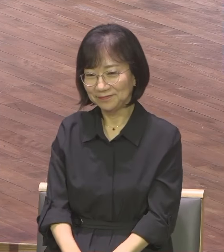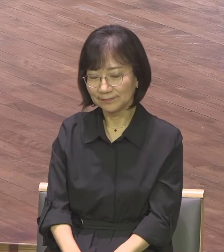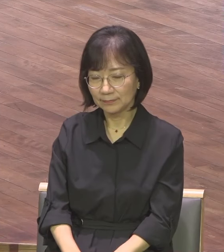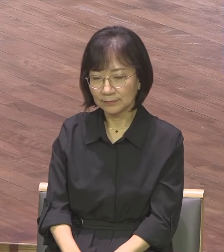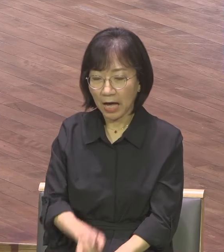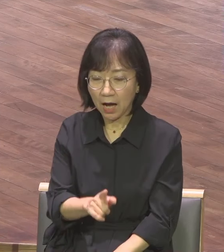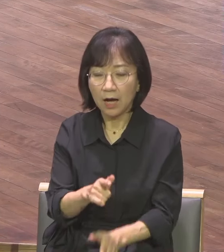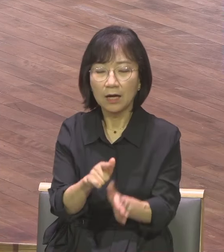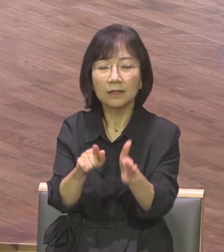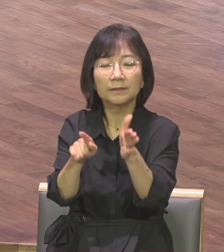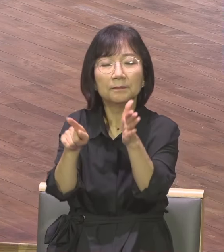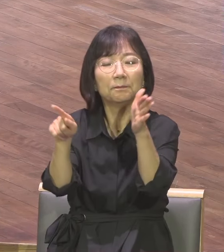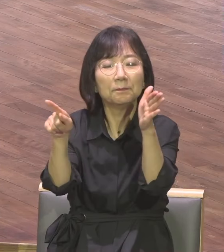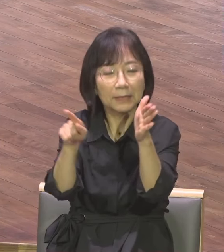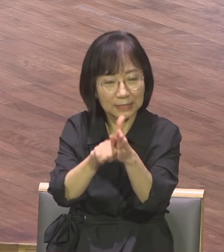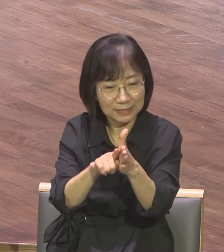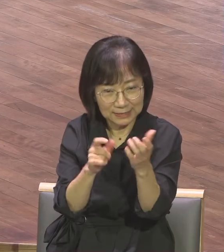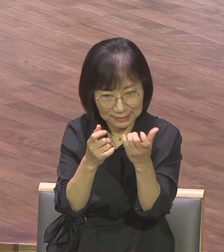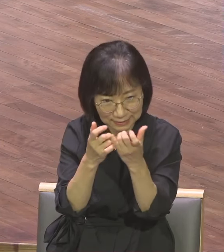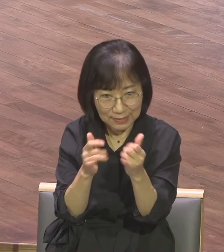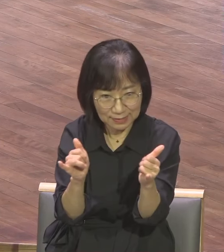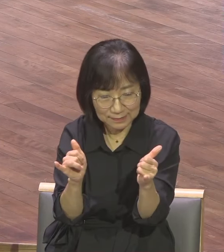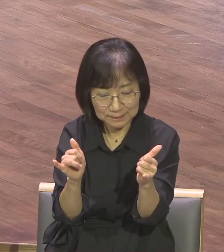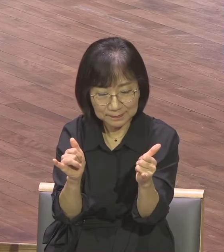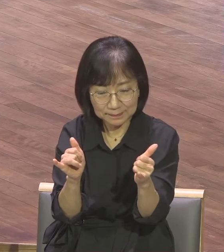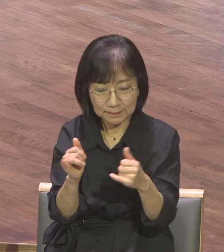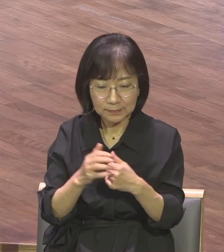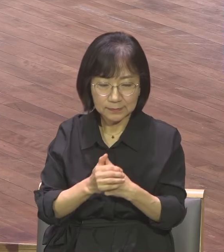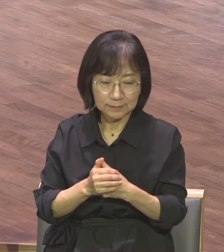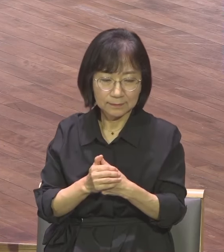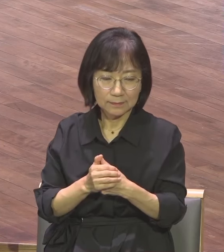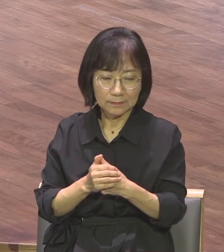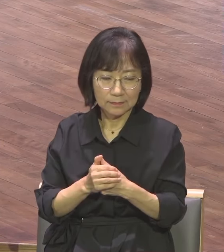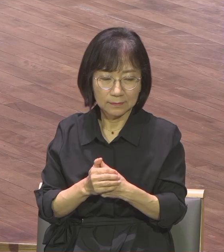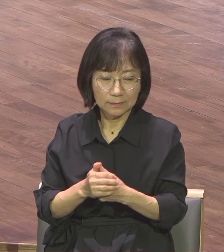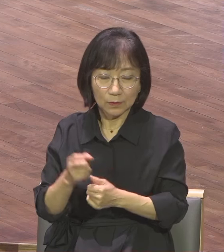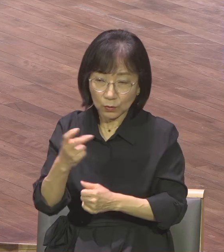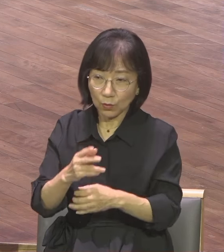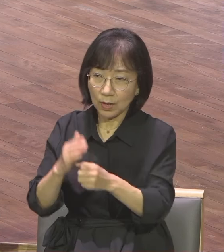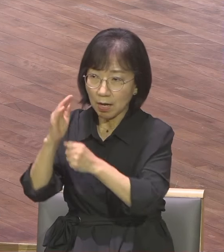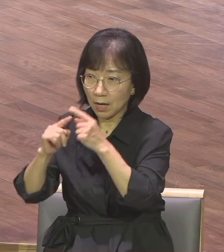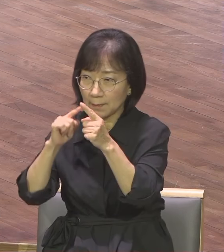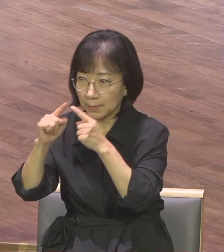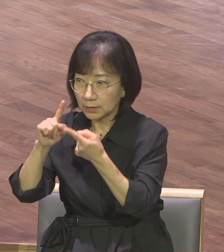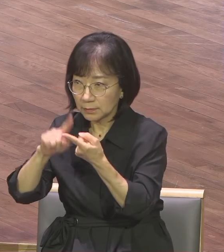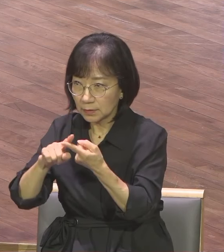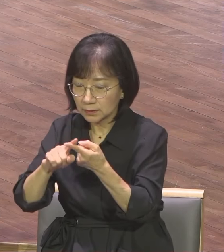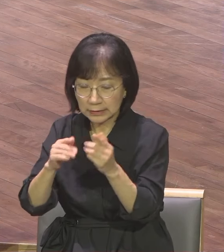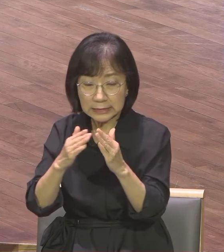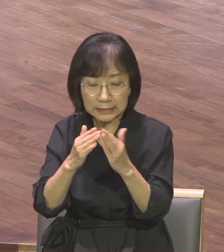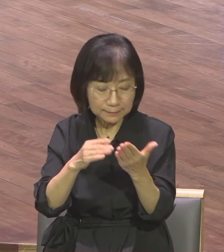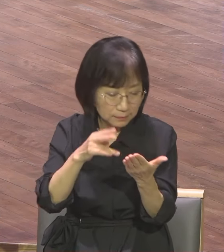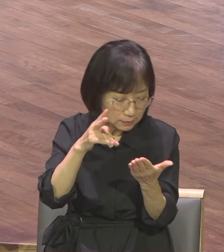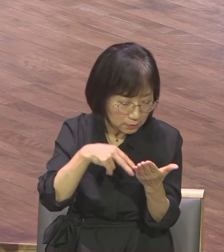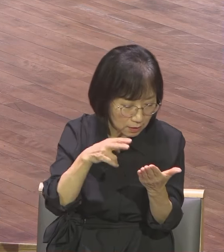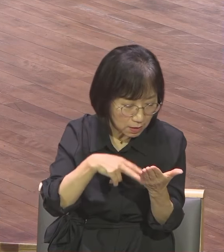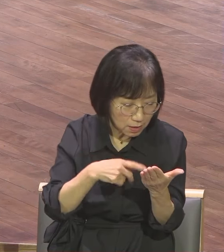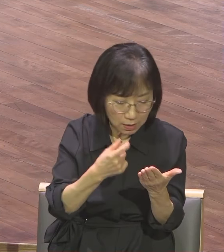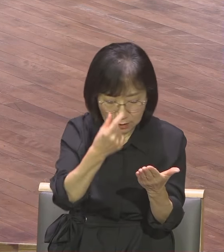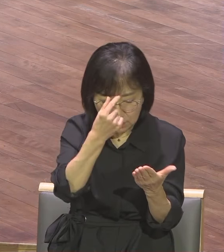자 또 그 말씀을 가정에서 집에서 읽고 목상하는 자는 그 말씀이 임하면